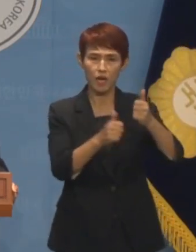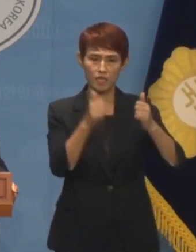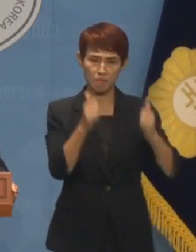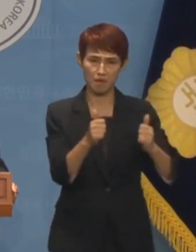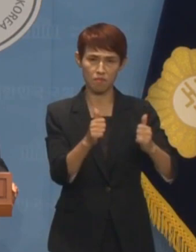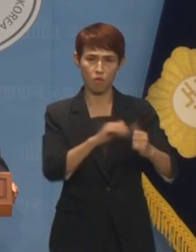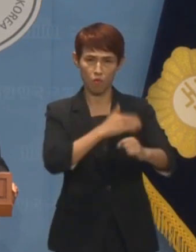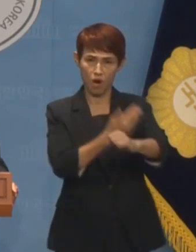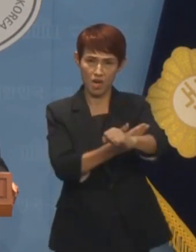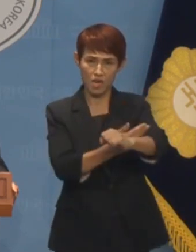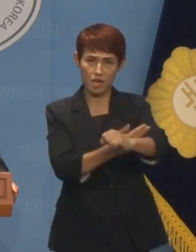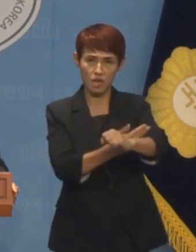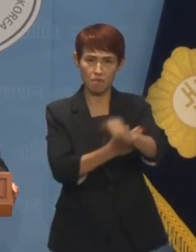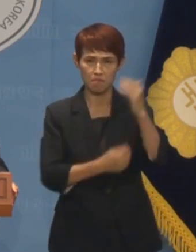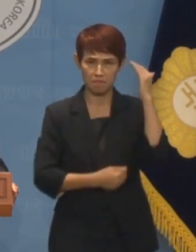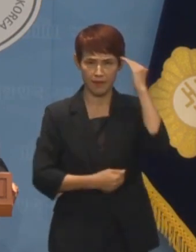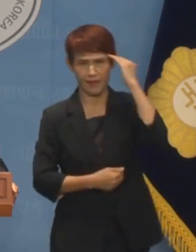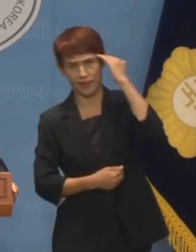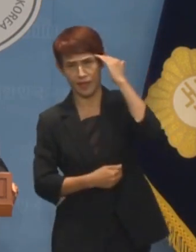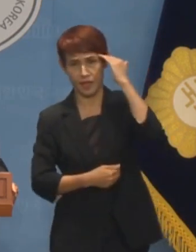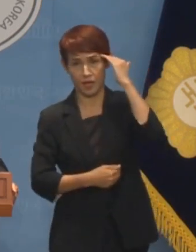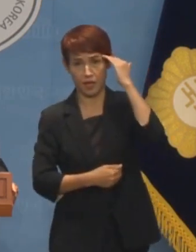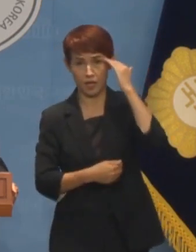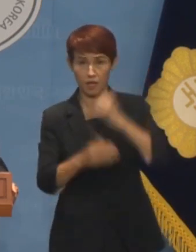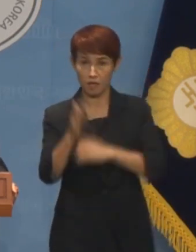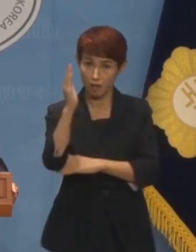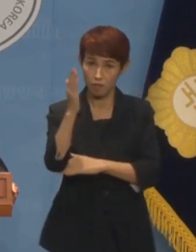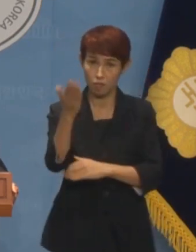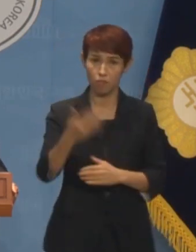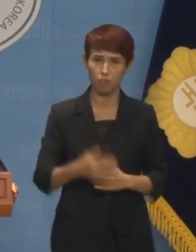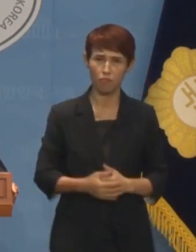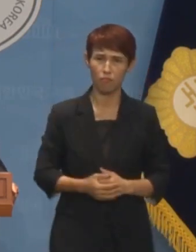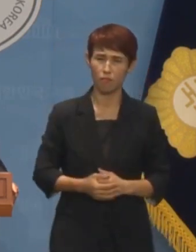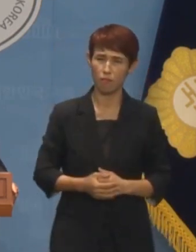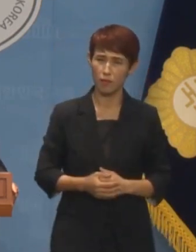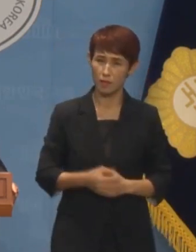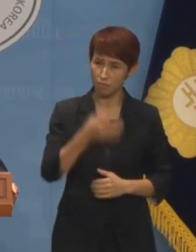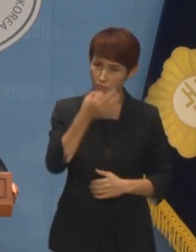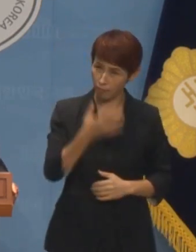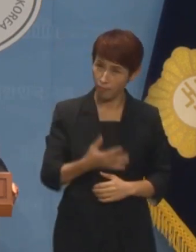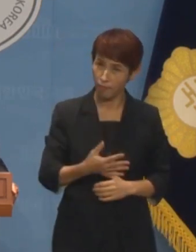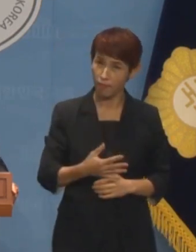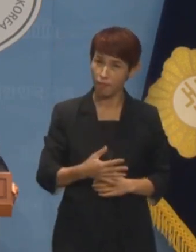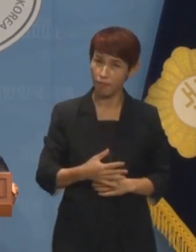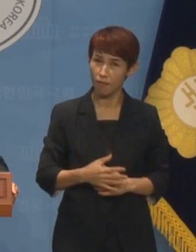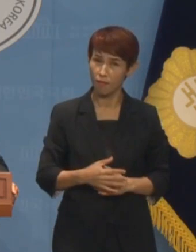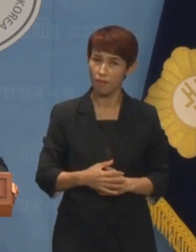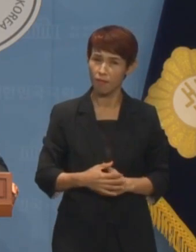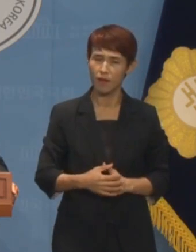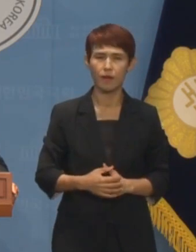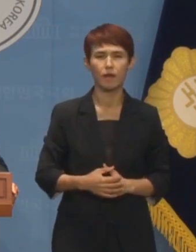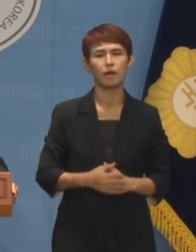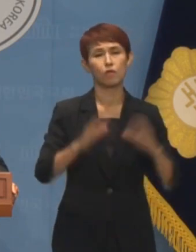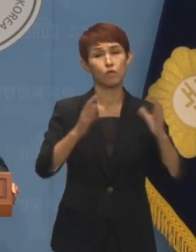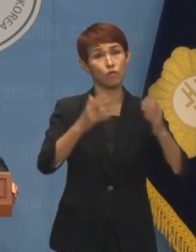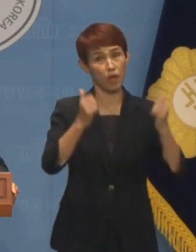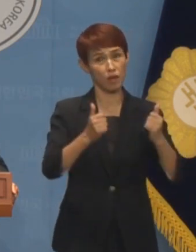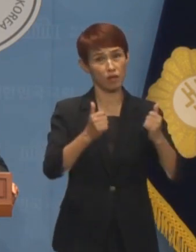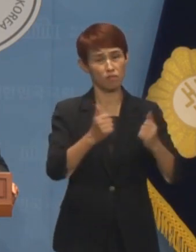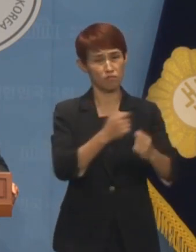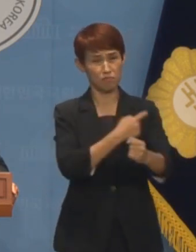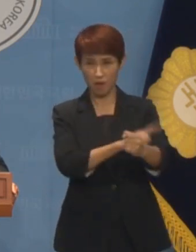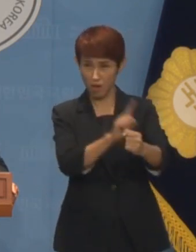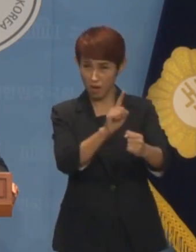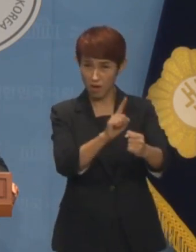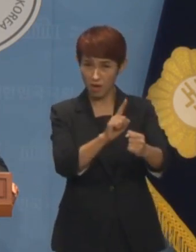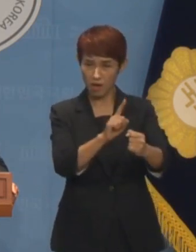받을 권리를 침해당했다고 주장했는데 많이 아프셨습니까? 국회에는 권한이 없다며